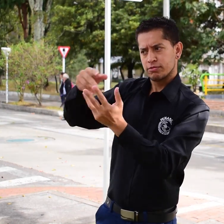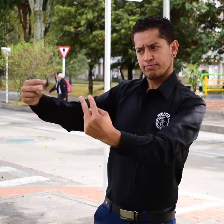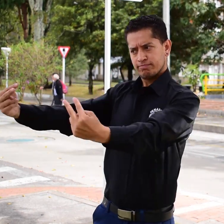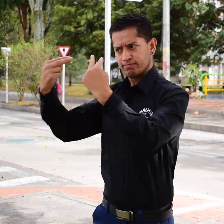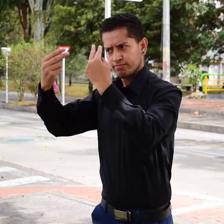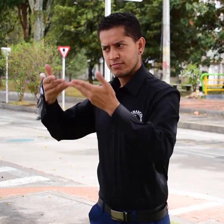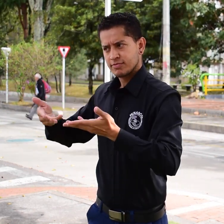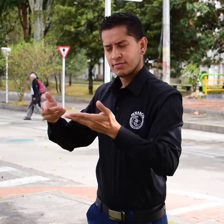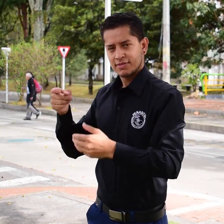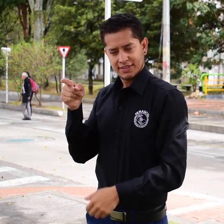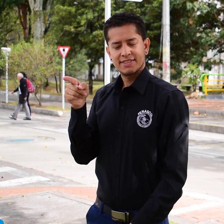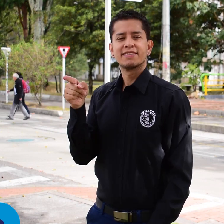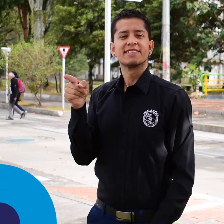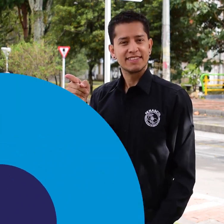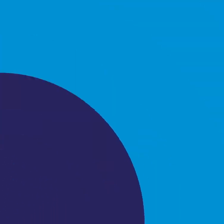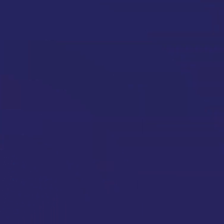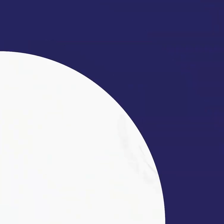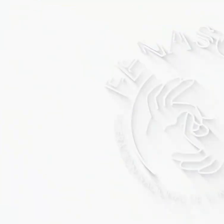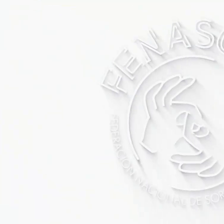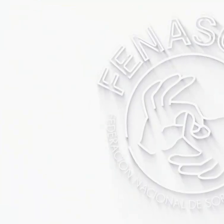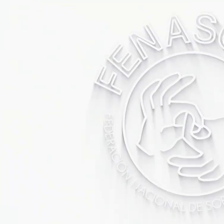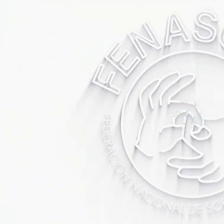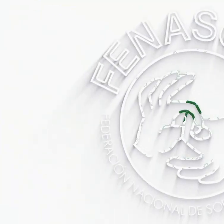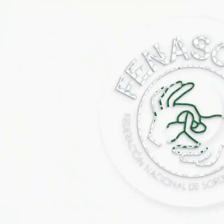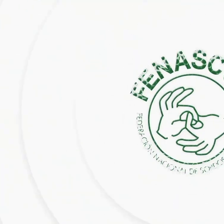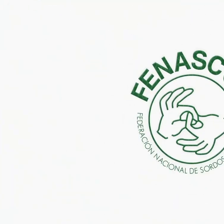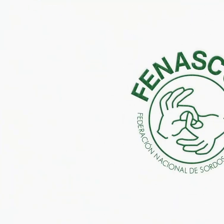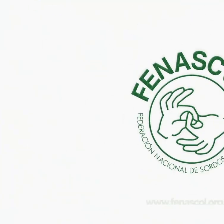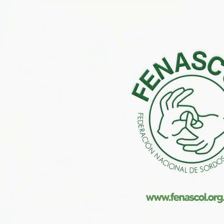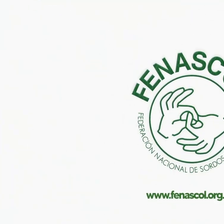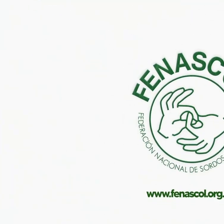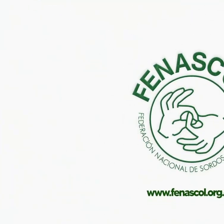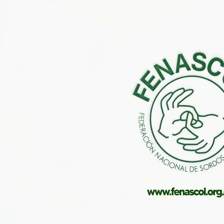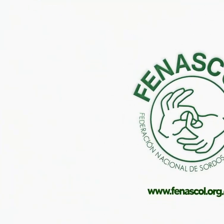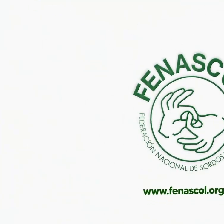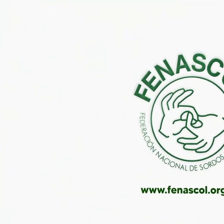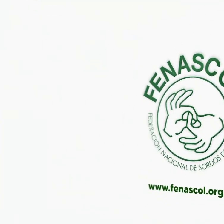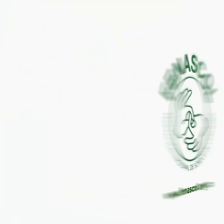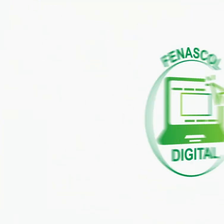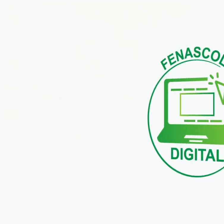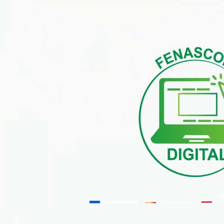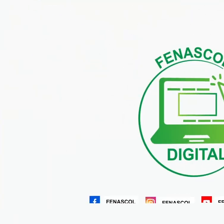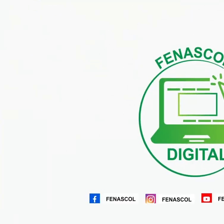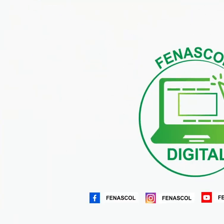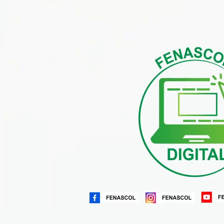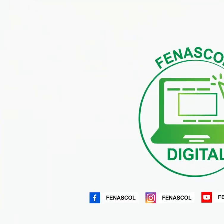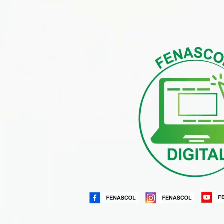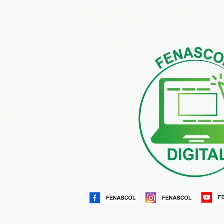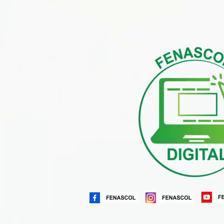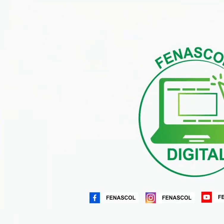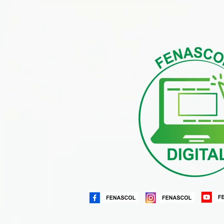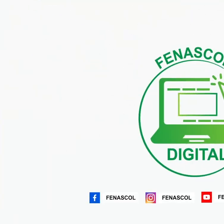a la los años y que nos quedemos en el año y que nos quedemos en y que